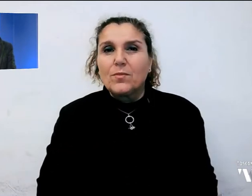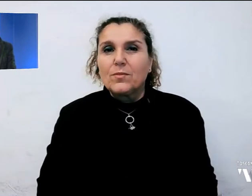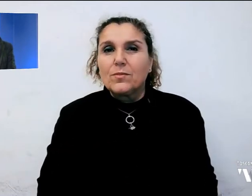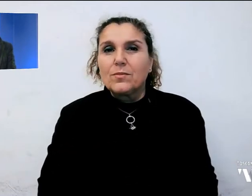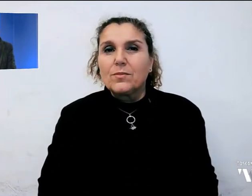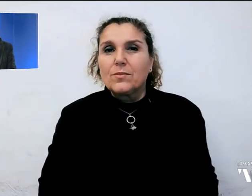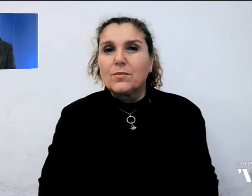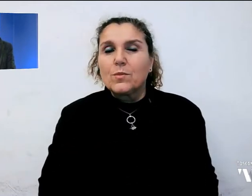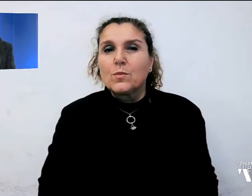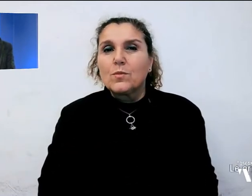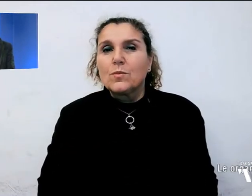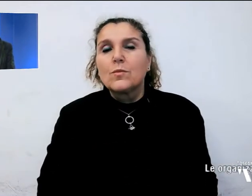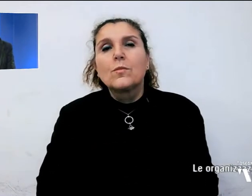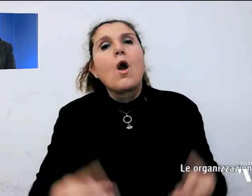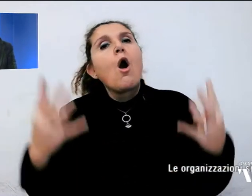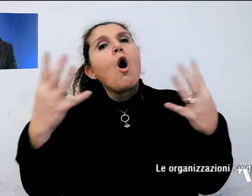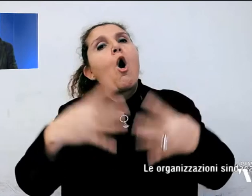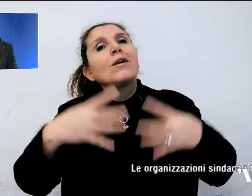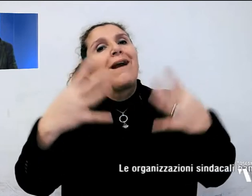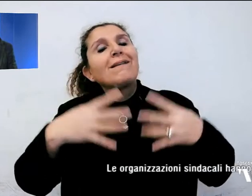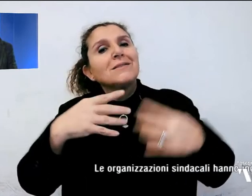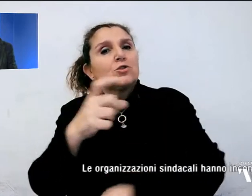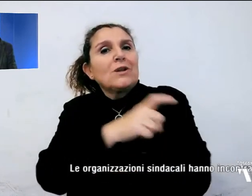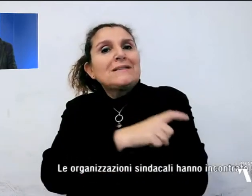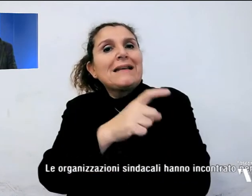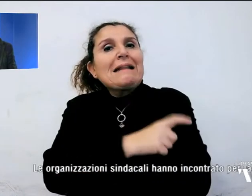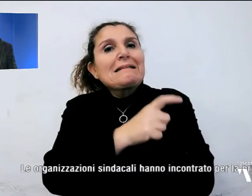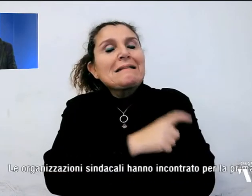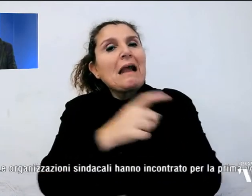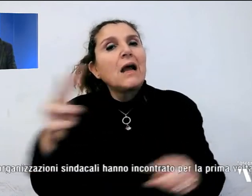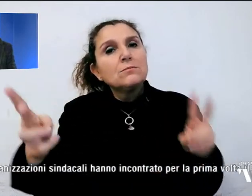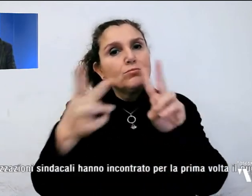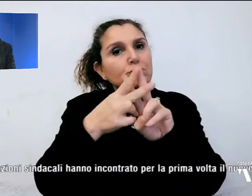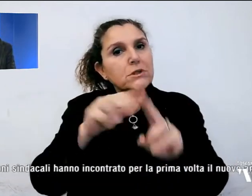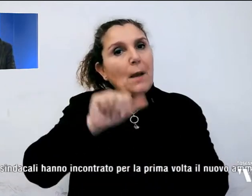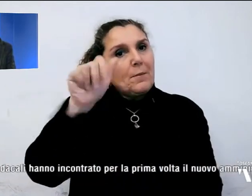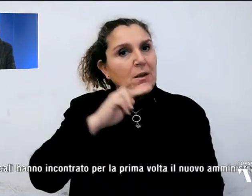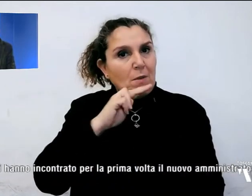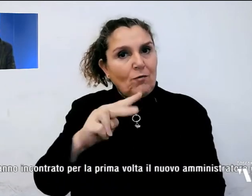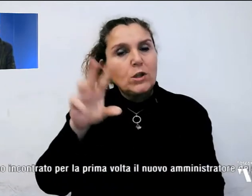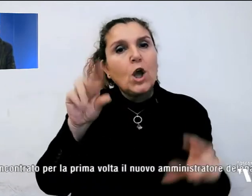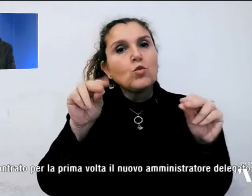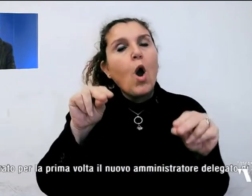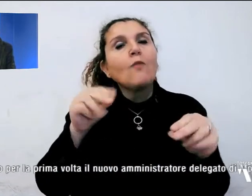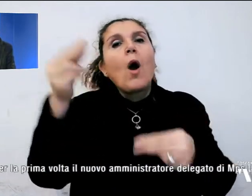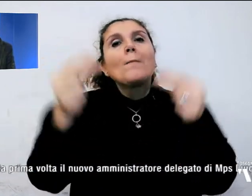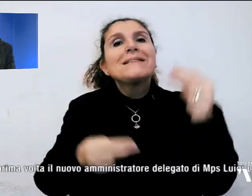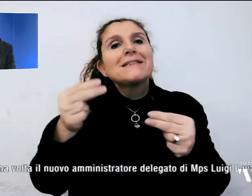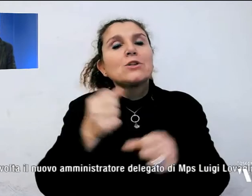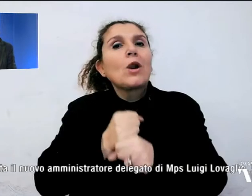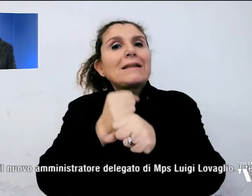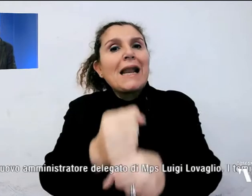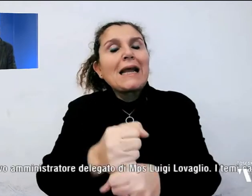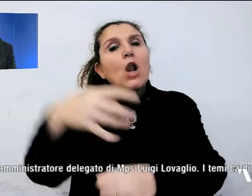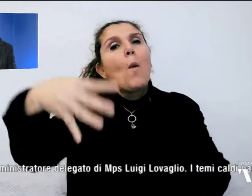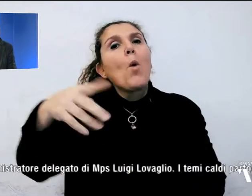Le organizzazioni sindacali hanno incontrato per la prima volta il nuovo amministratore delegato di Monte dei Paschi,